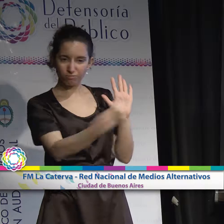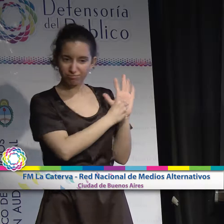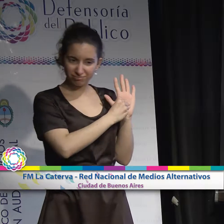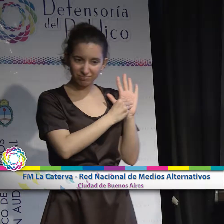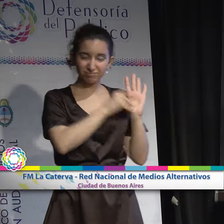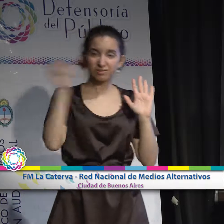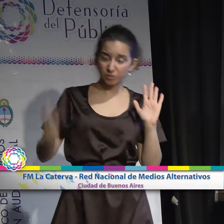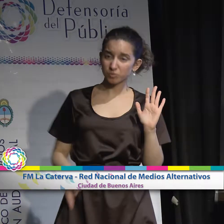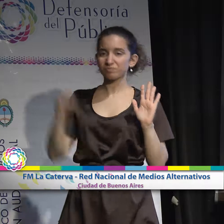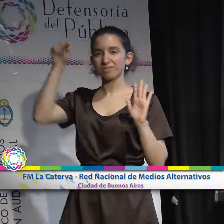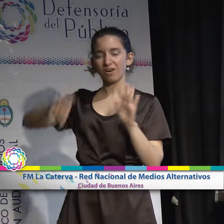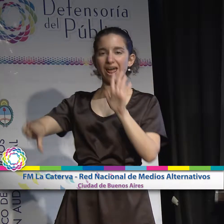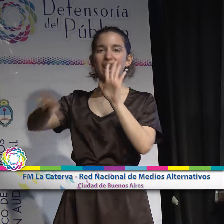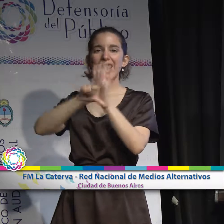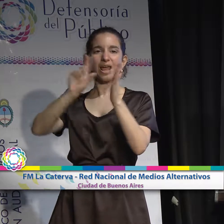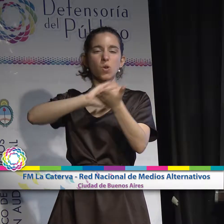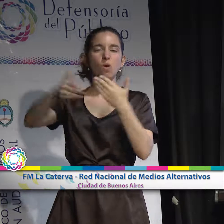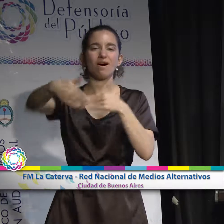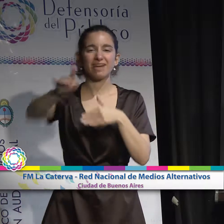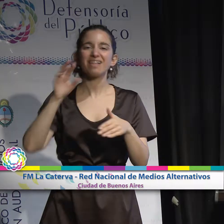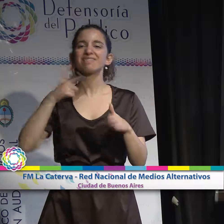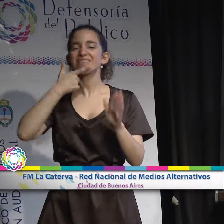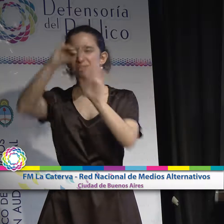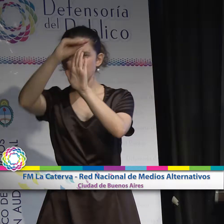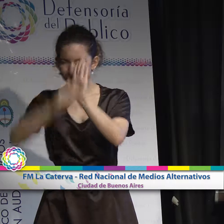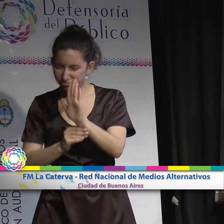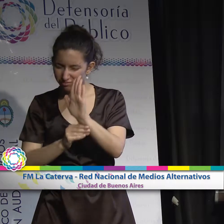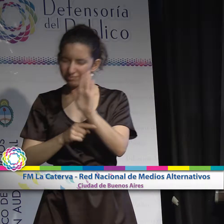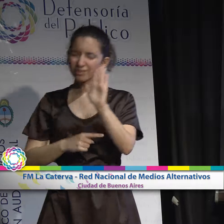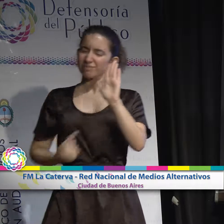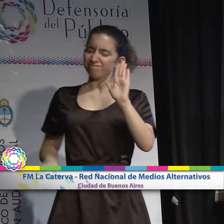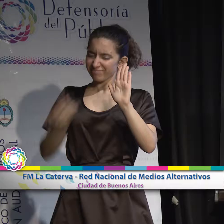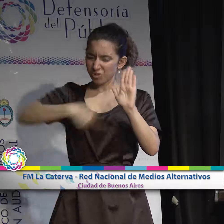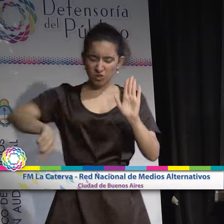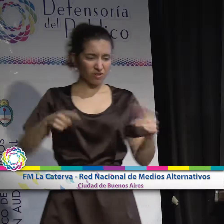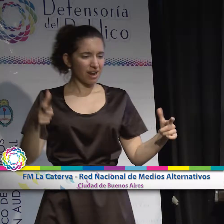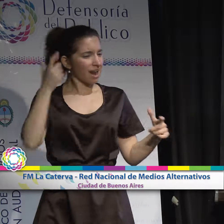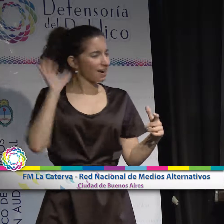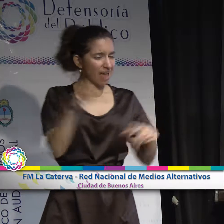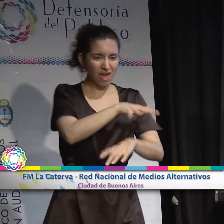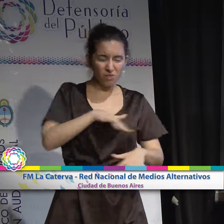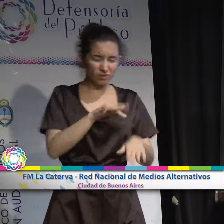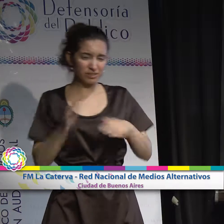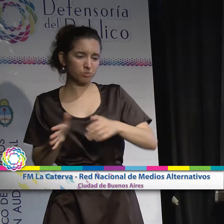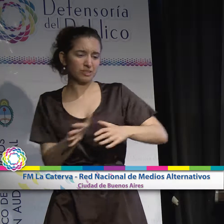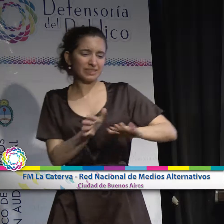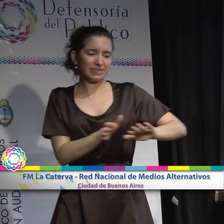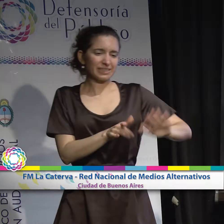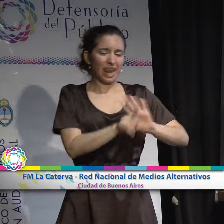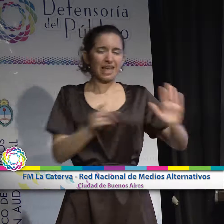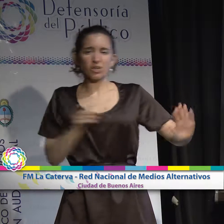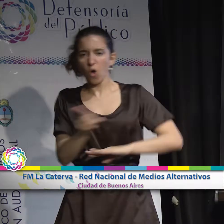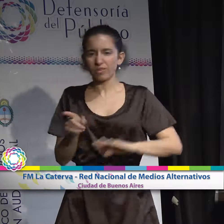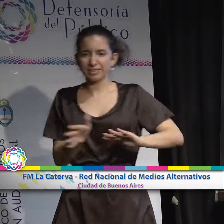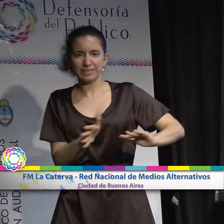puntos que regirán la nueva ley de comunicaciones, nos empuja a una situación de ilegalidad que nosotros y nosotras elegimos redefinirla